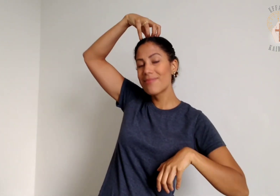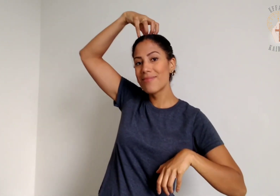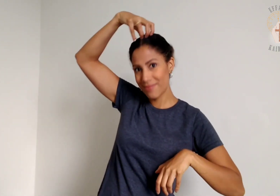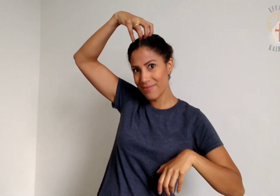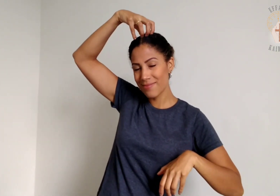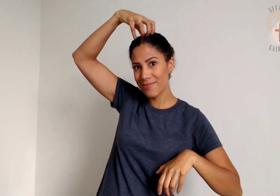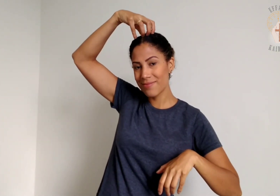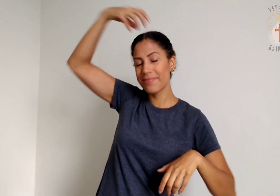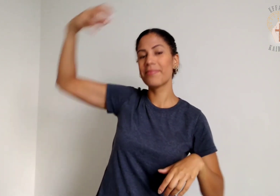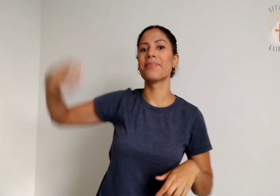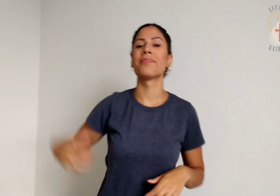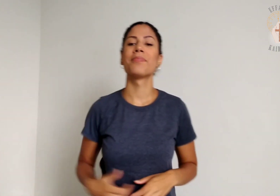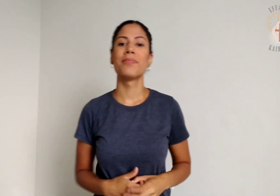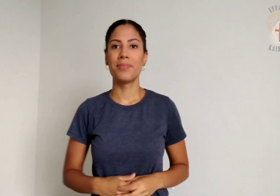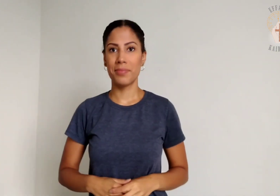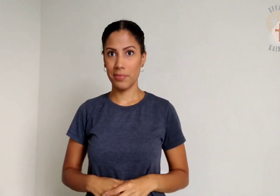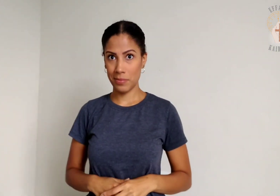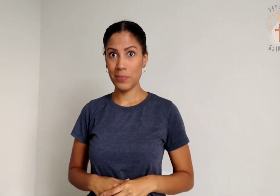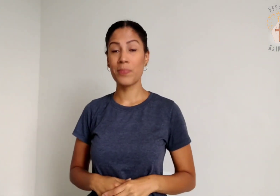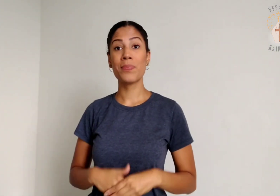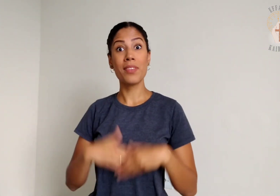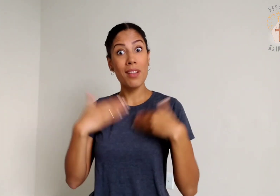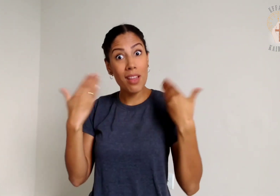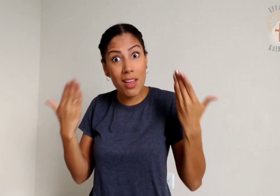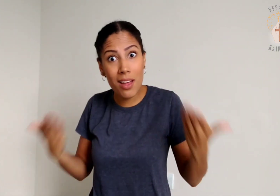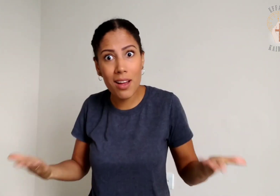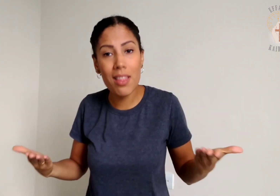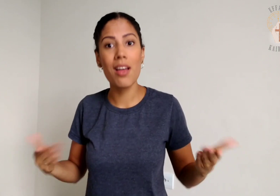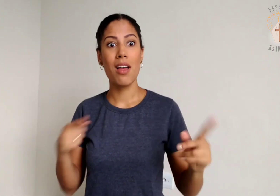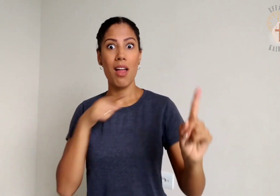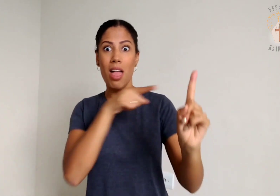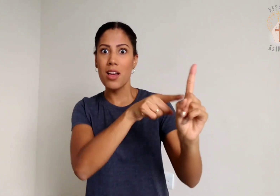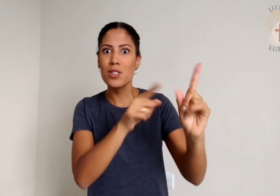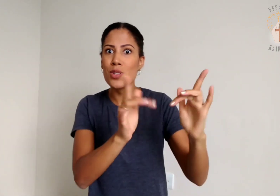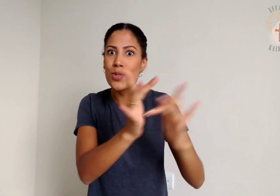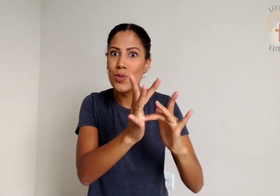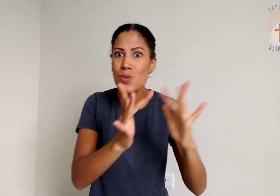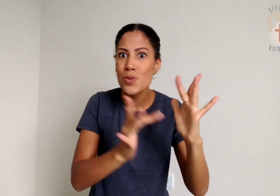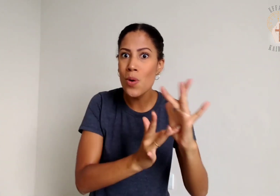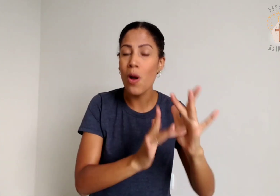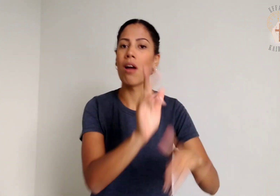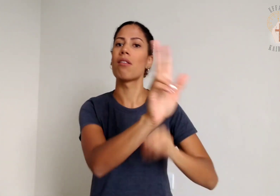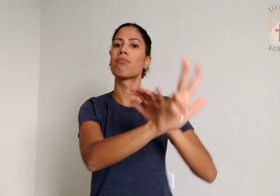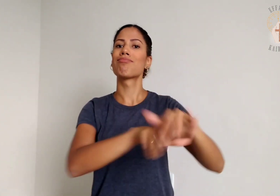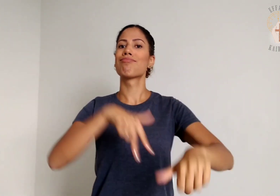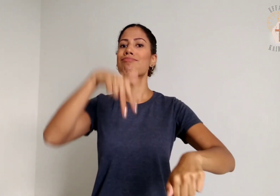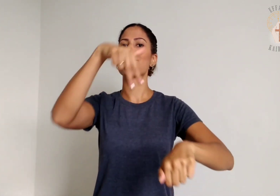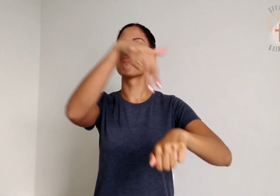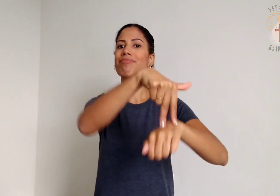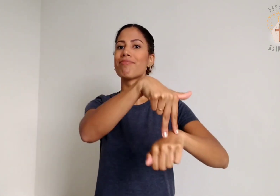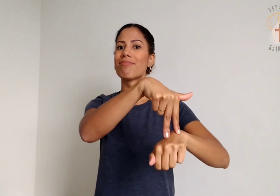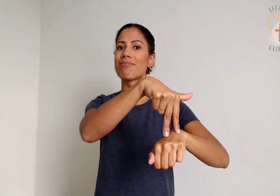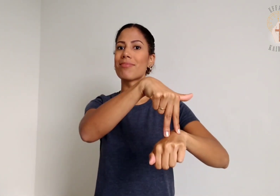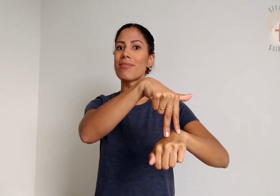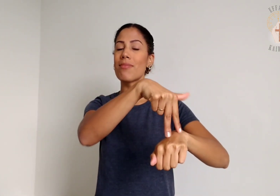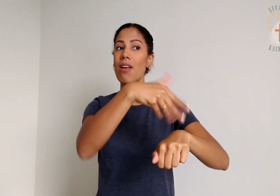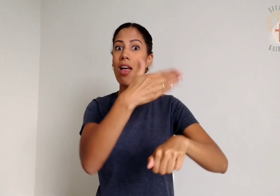É, portanto, a ressurreição de Cristo que